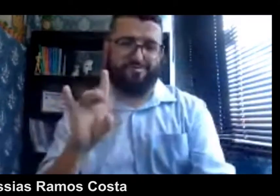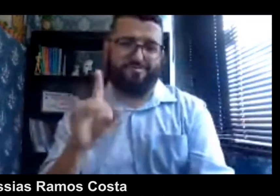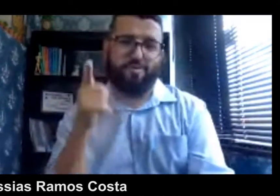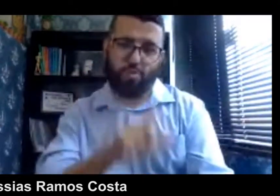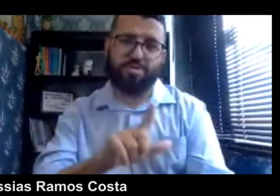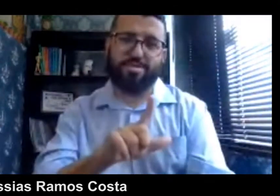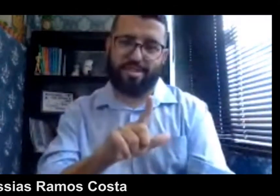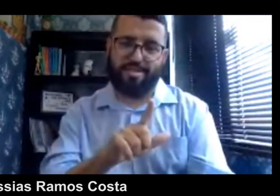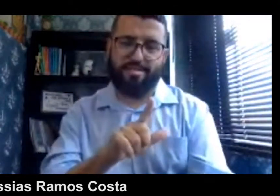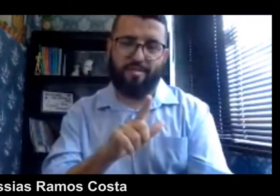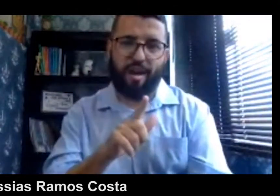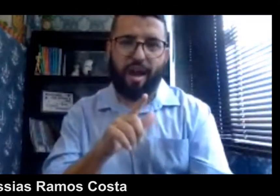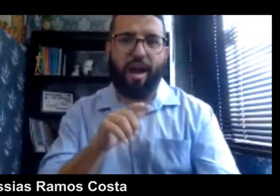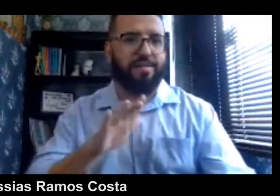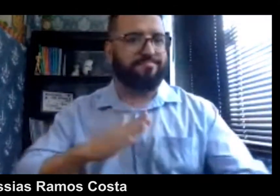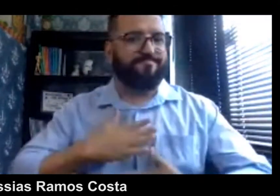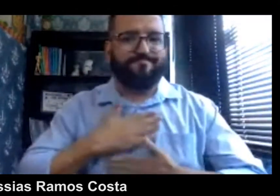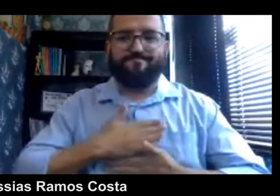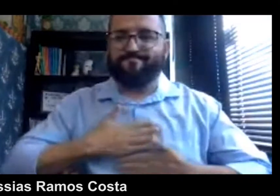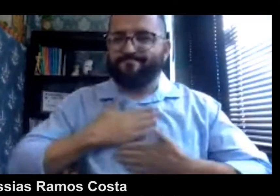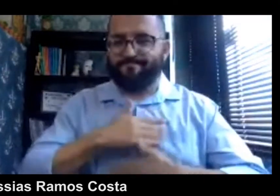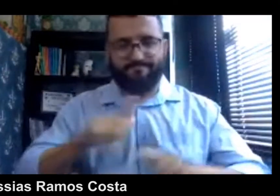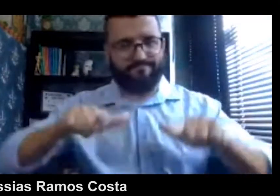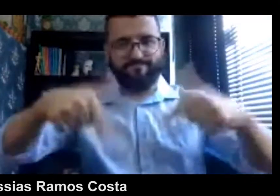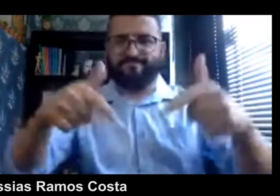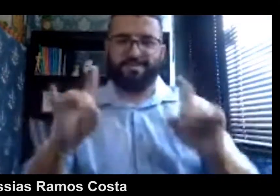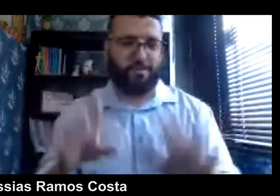E assim, é uma satisfação, é um orgulho, muito especial.